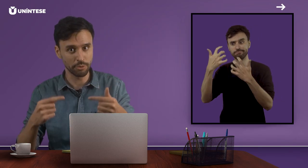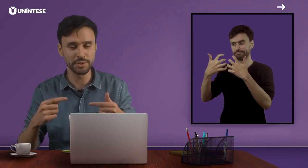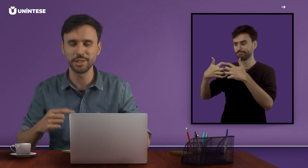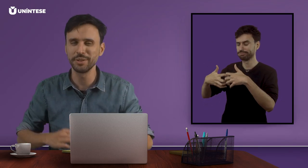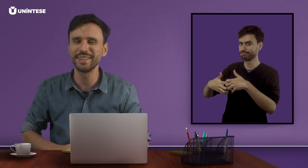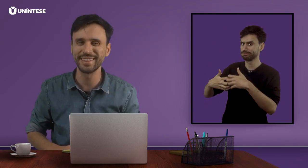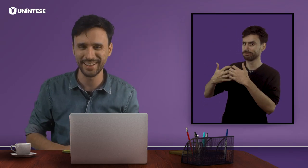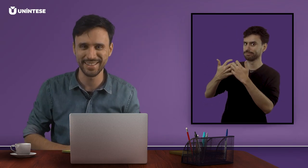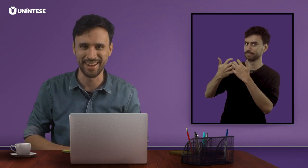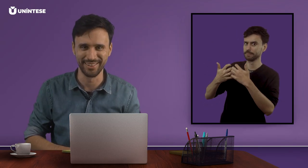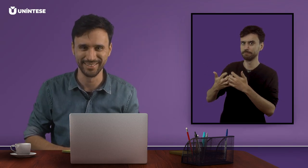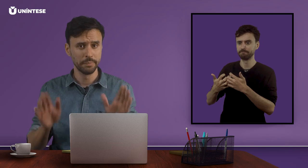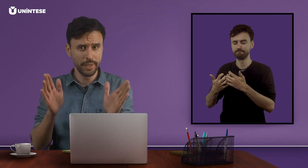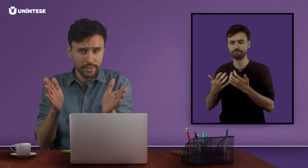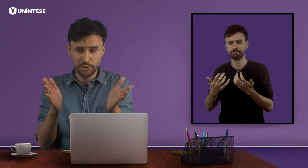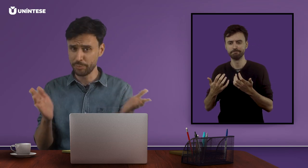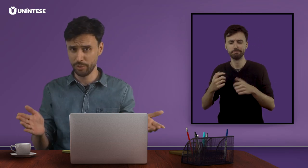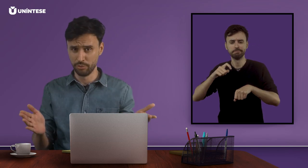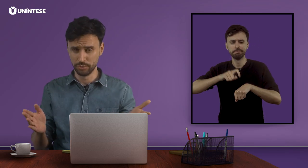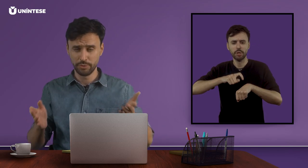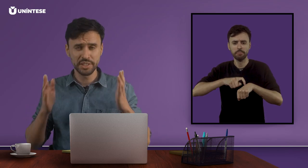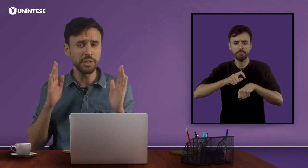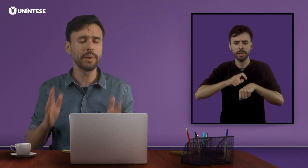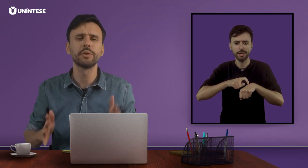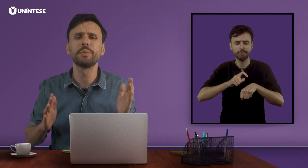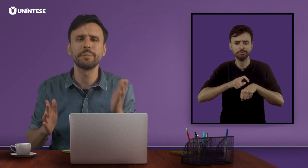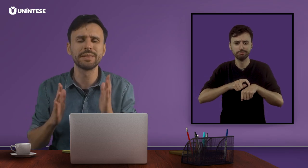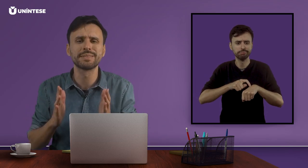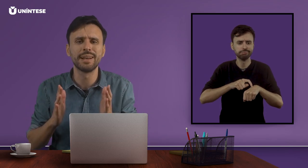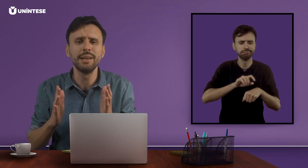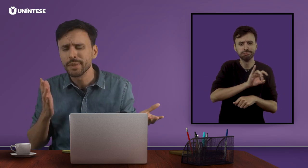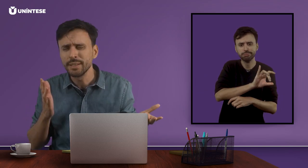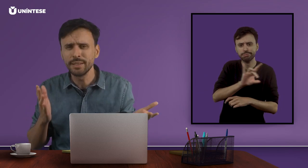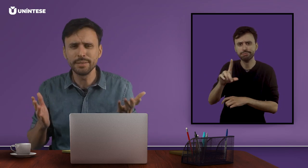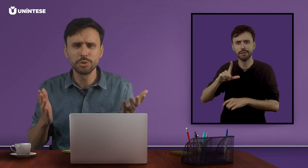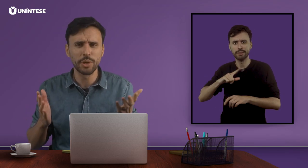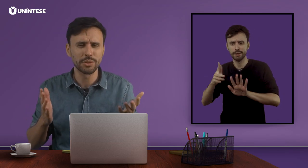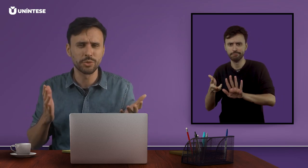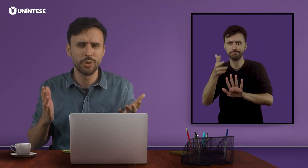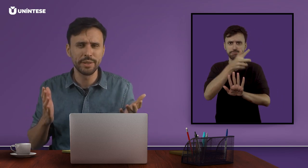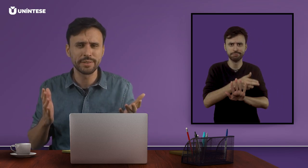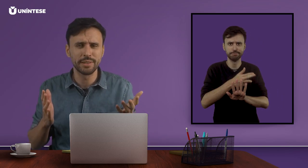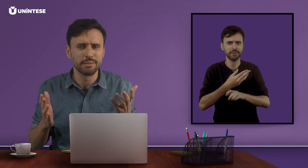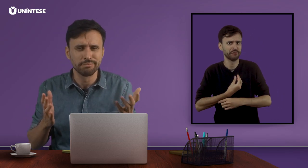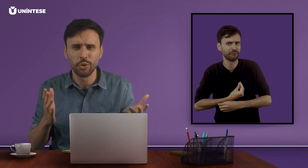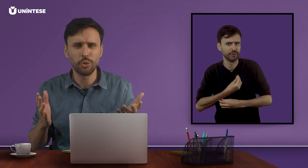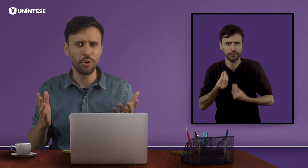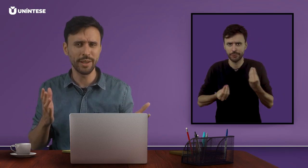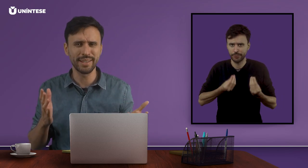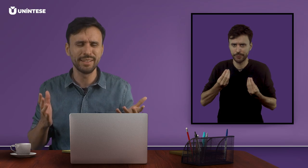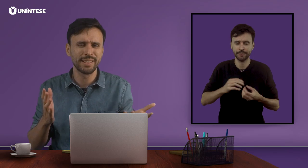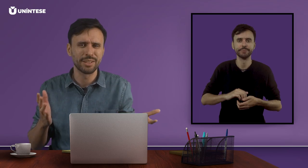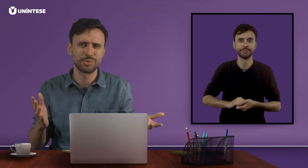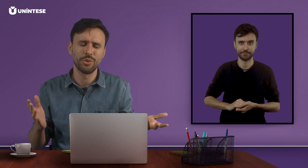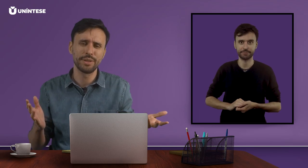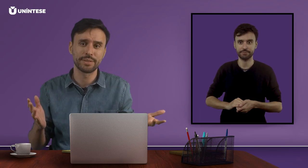consigam entender essa aula. Mas, eu te pergunto, você já parou para pensar em que situações que ocorrem aliterações?